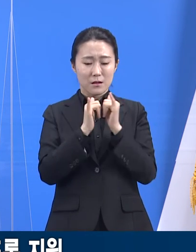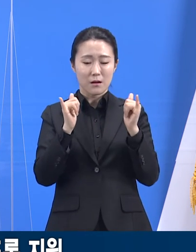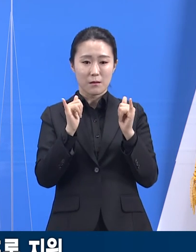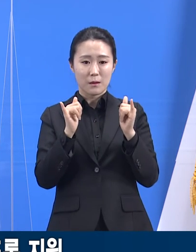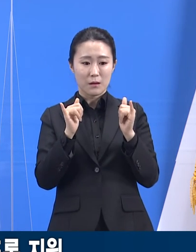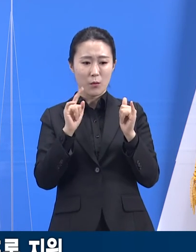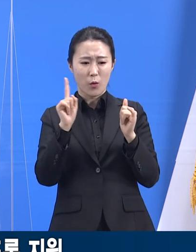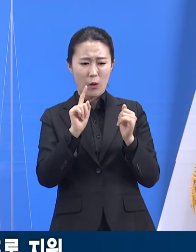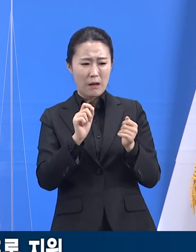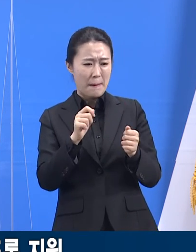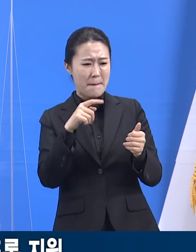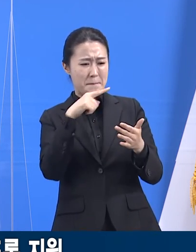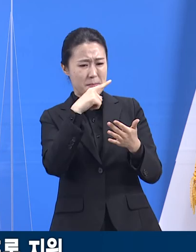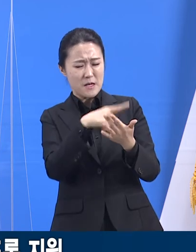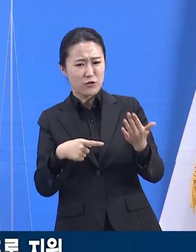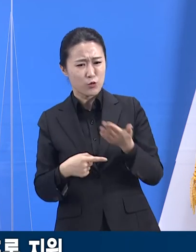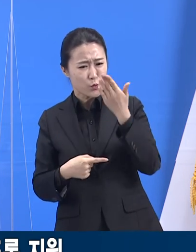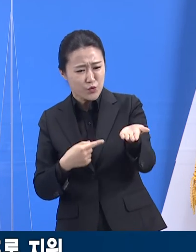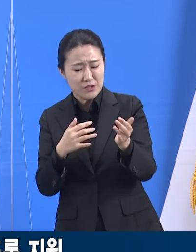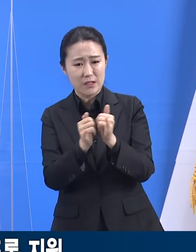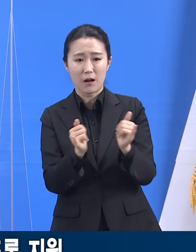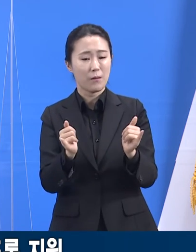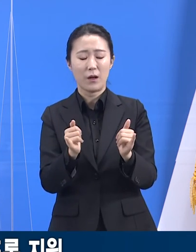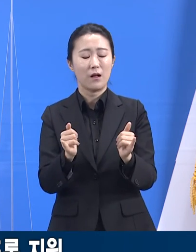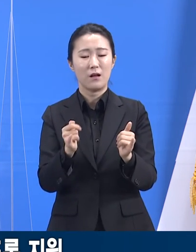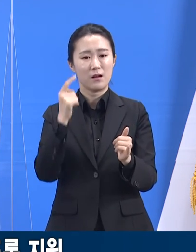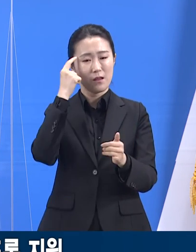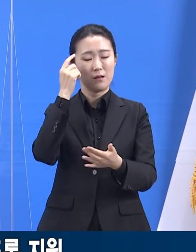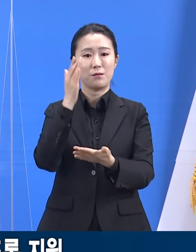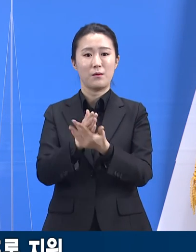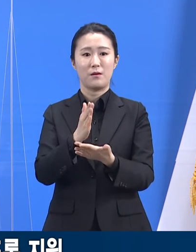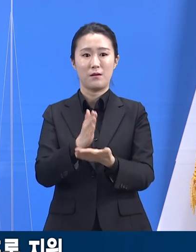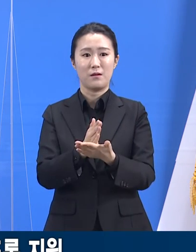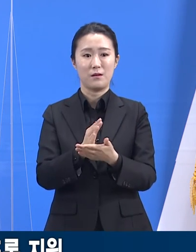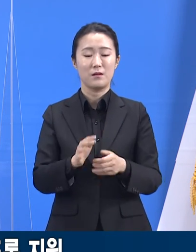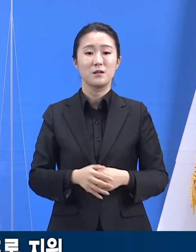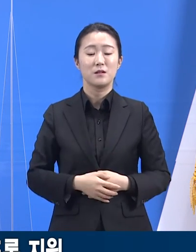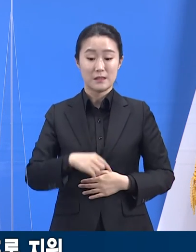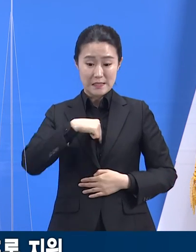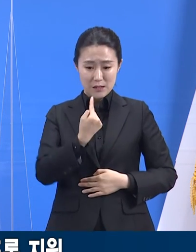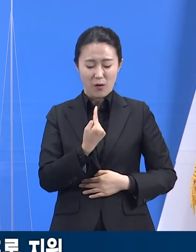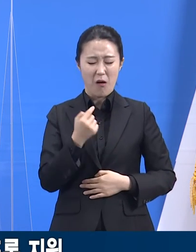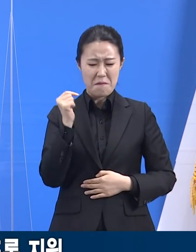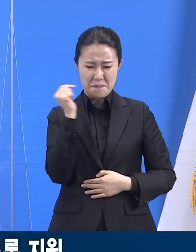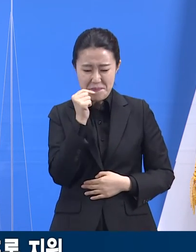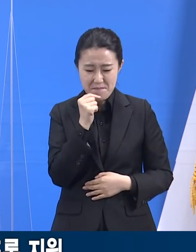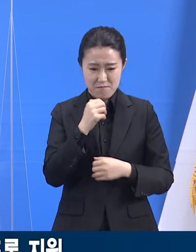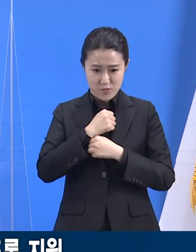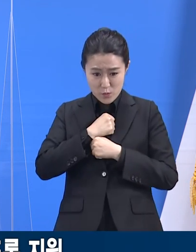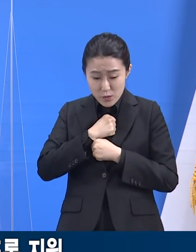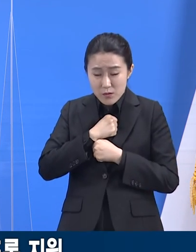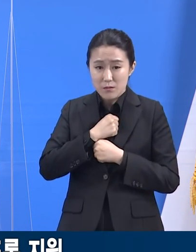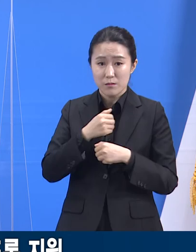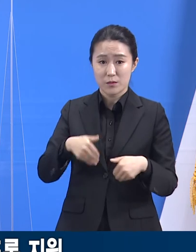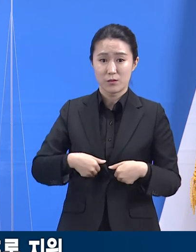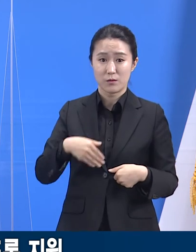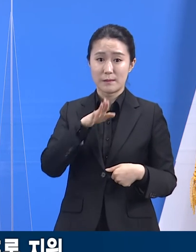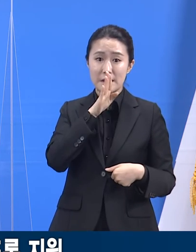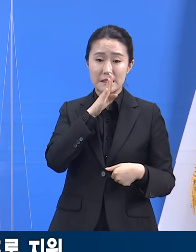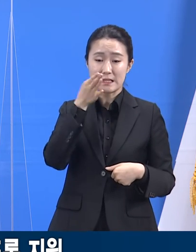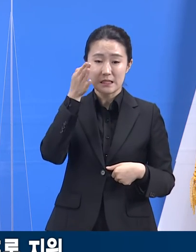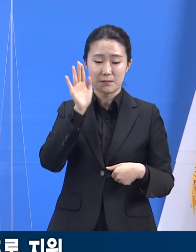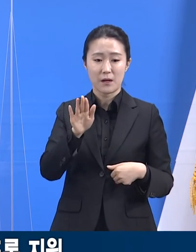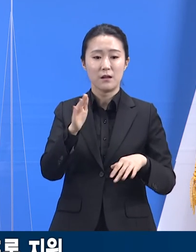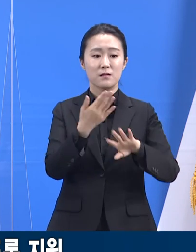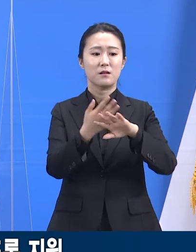공동체를 지켜내기 위해 스스로에겐 엄격한 주의가 필요하지만 타인에 대해선 관용의 마음을 잃어서 안